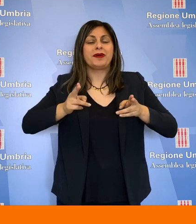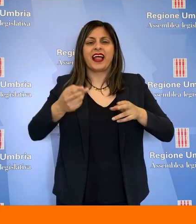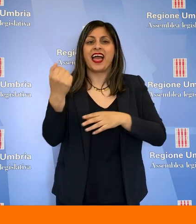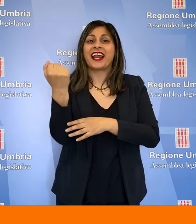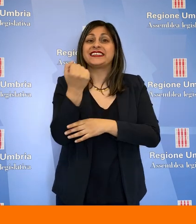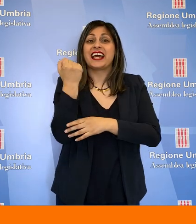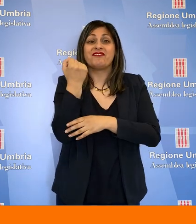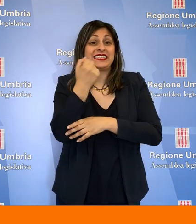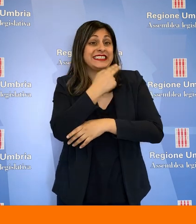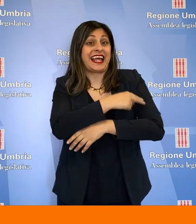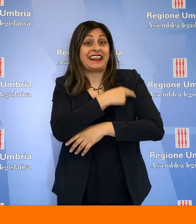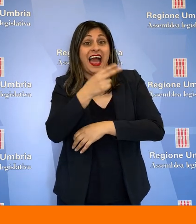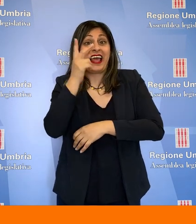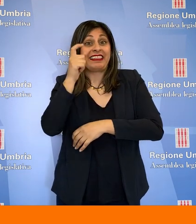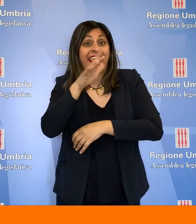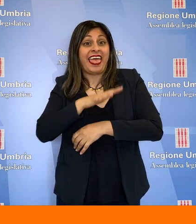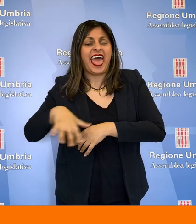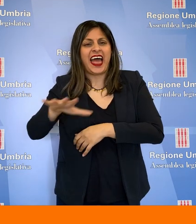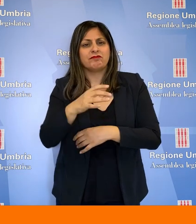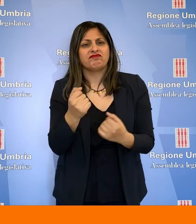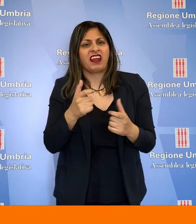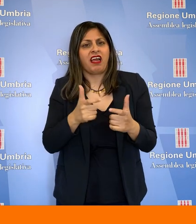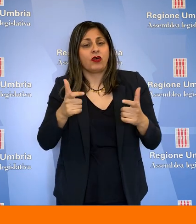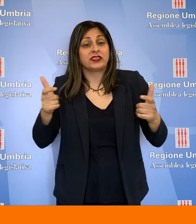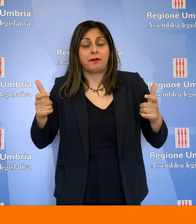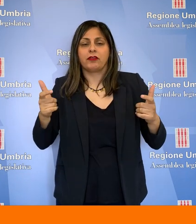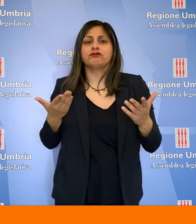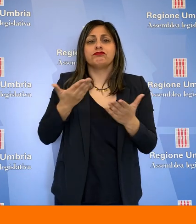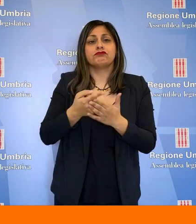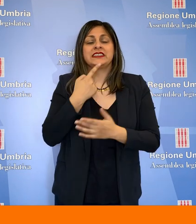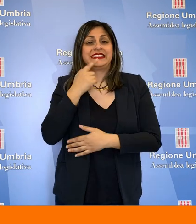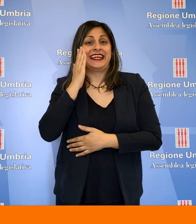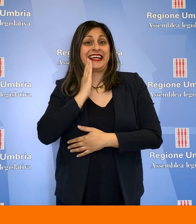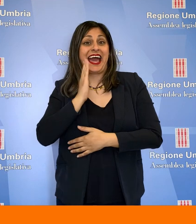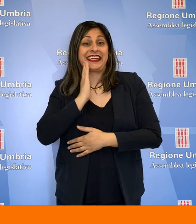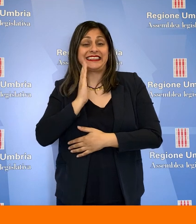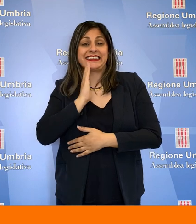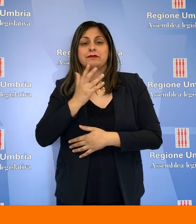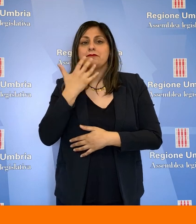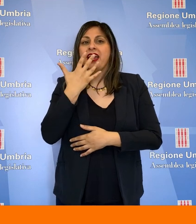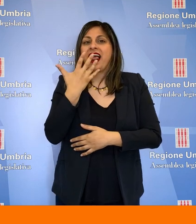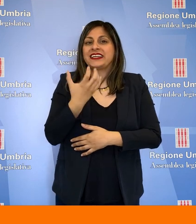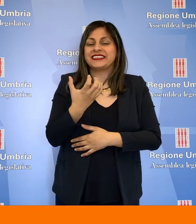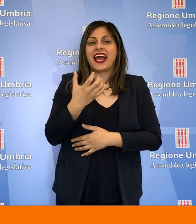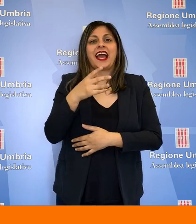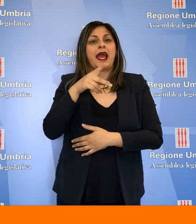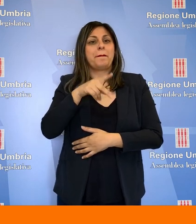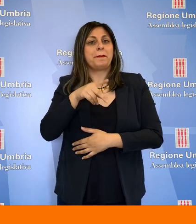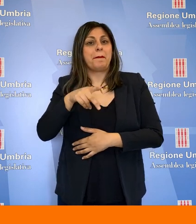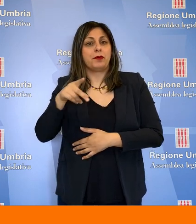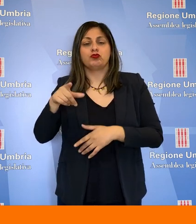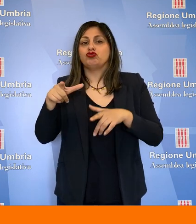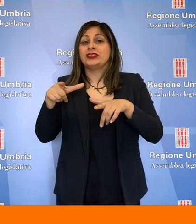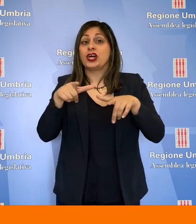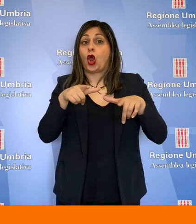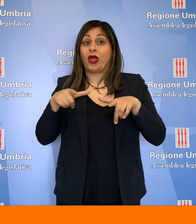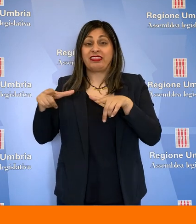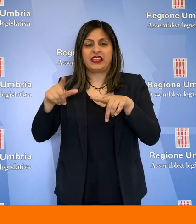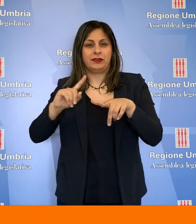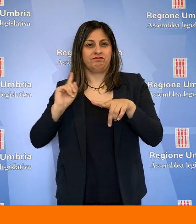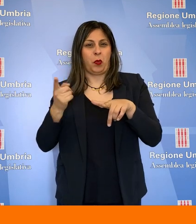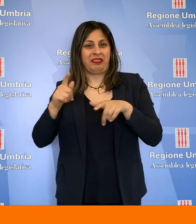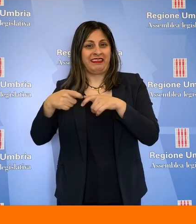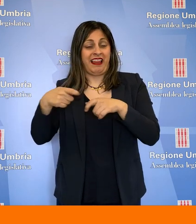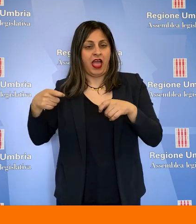sul rafforzamento della rete ospedaliera e dei servizi sanitari del Ternano, iniziativa dei consiglieri Daniele Carissimi, Enrico